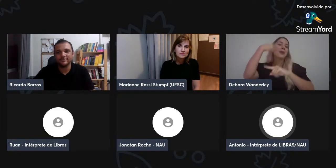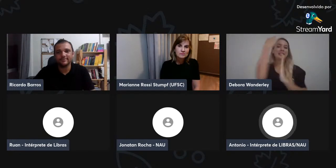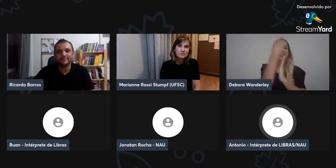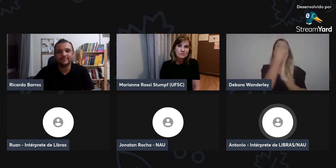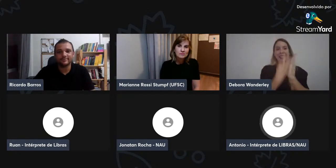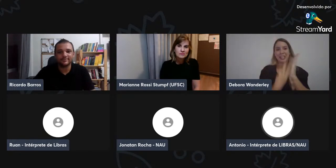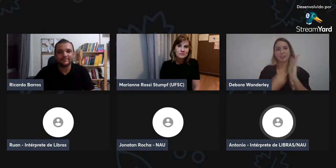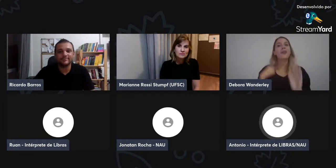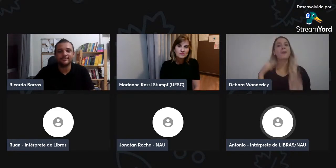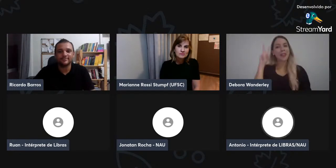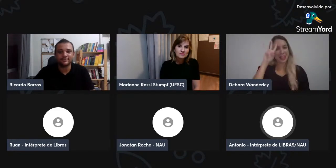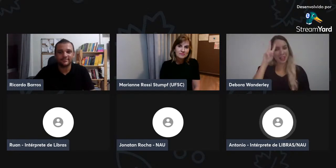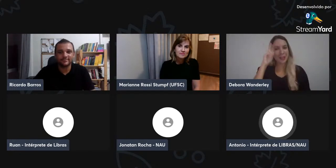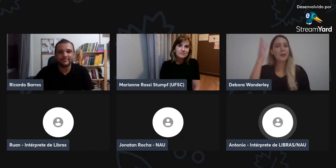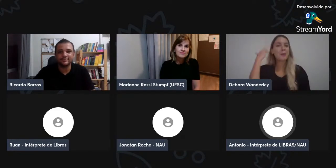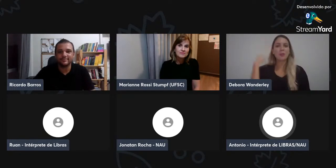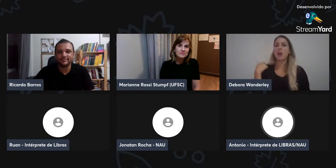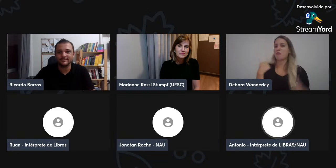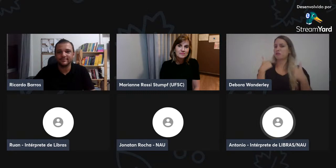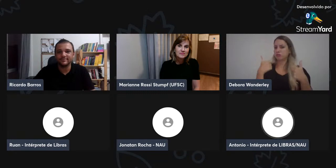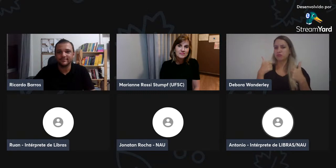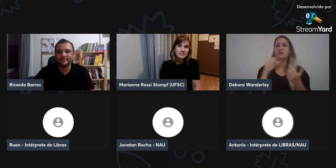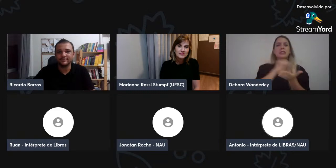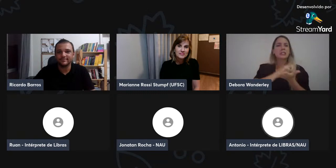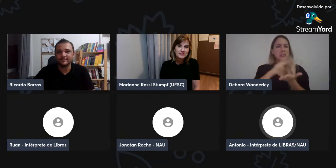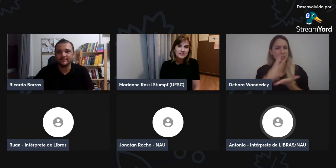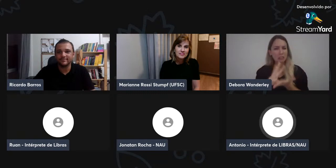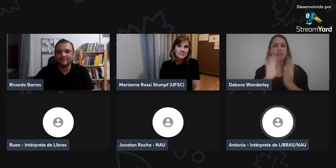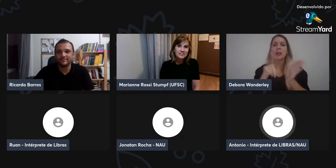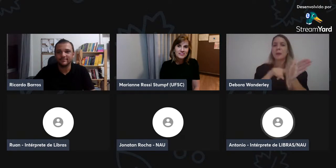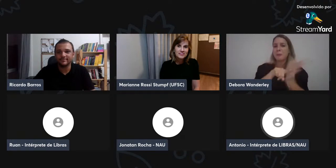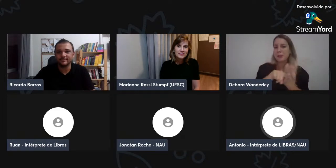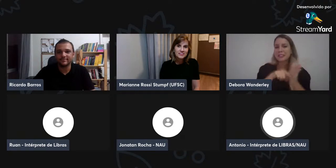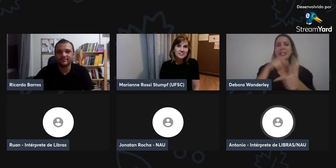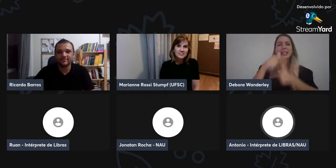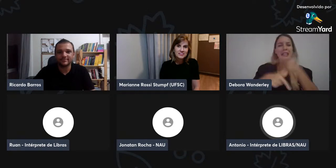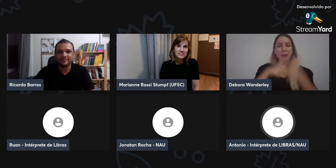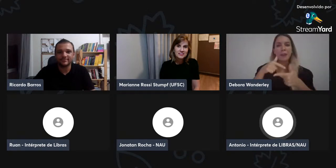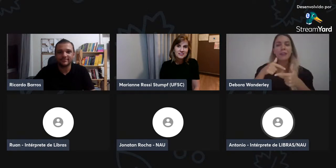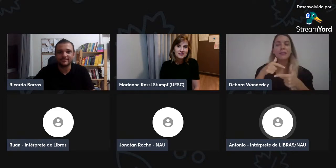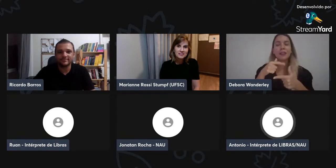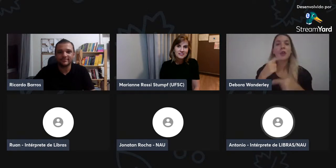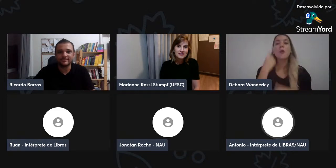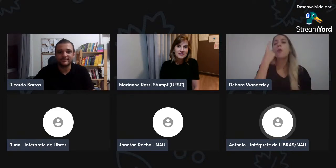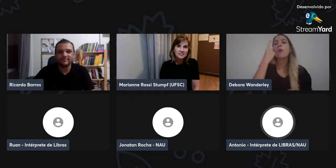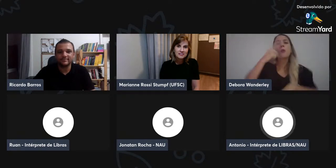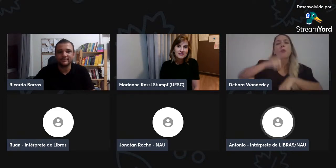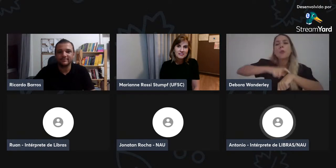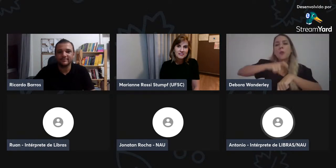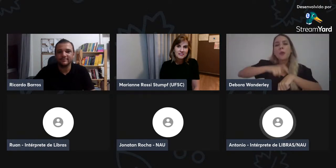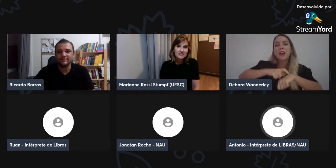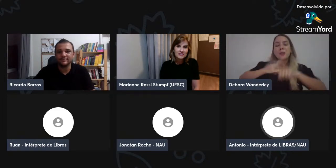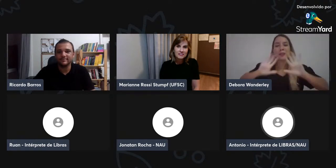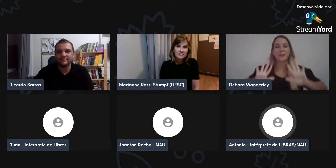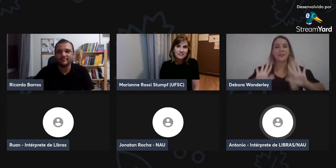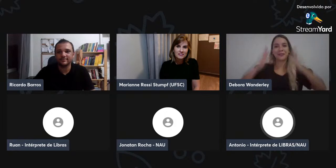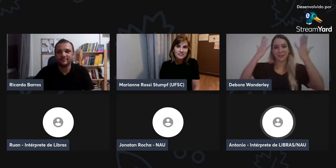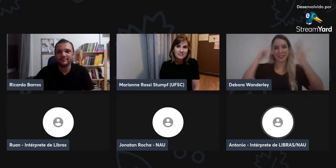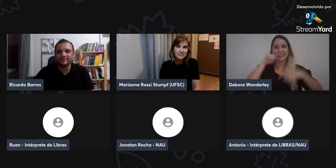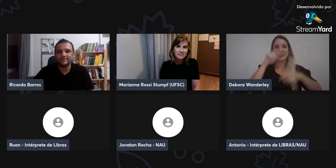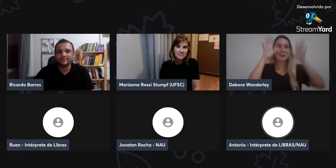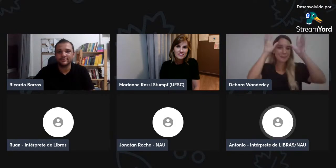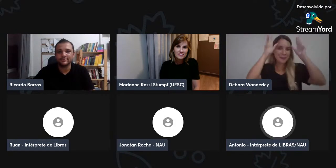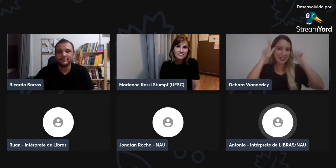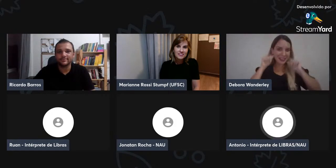algumas frases simples e depois, algum texto também, porque isso é uma prática também, você vai melhorando, você vai pesquisando, vai trabalhando em